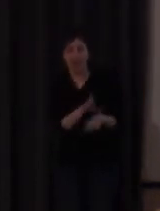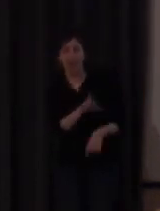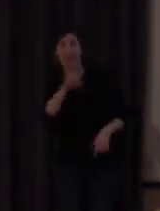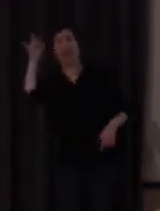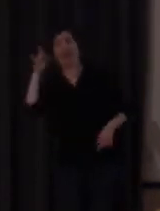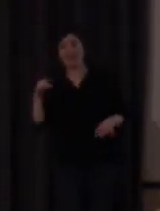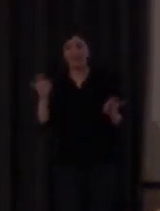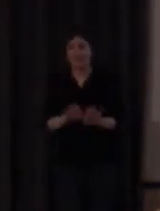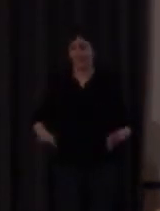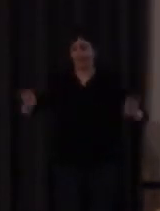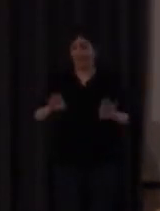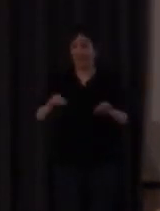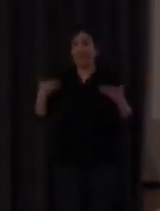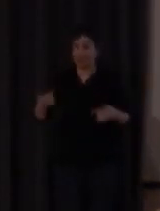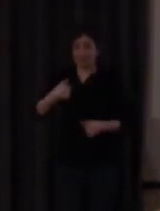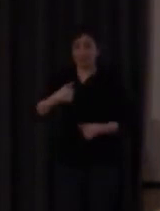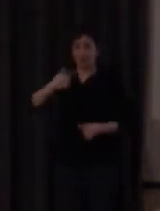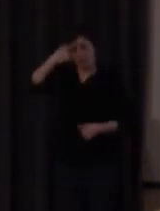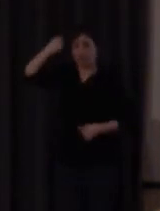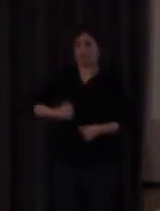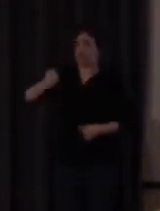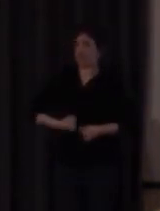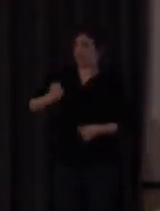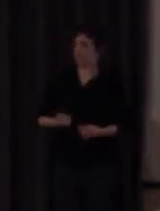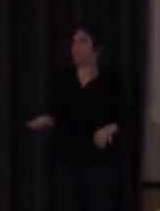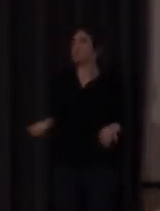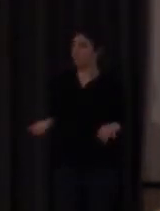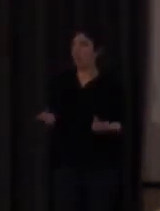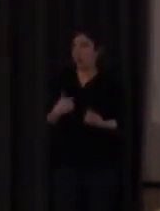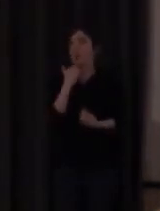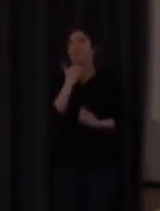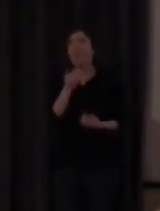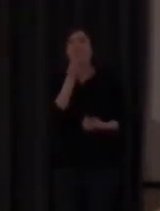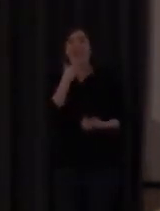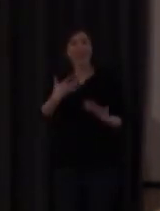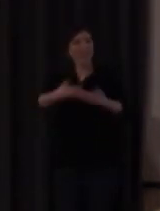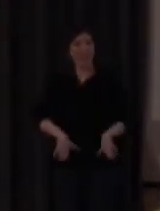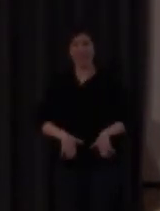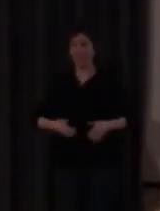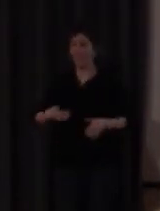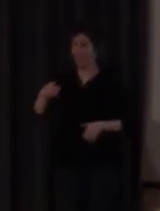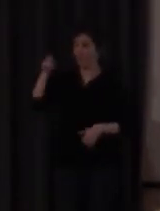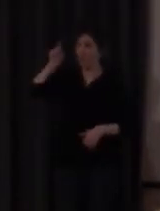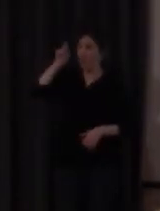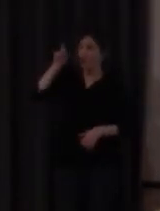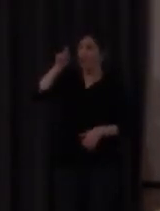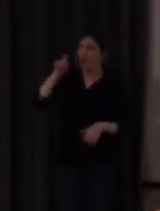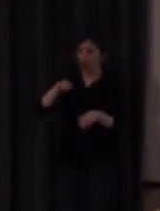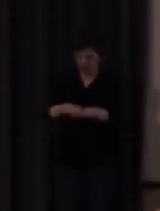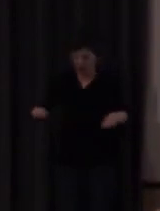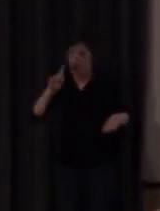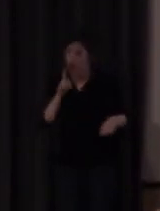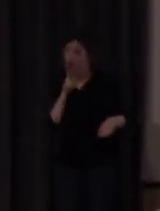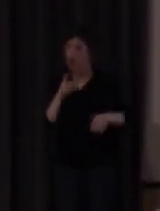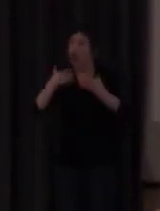Y esto es un poco un empeño yo sé que sé que no es fácil la tarea de un maestro de alumnos sordos no es una